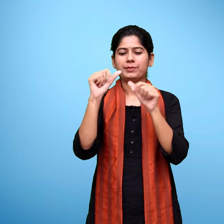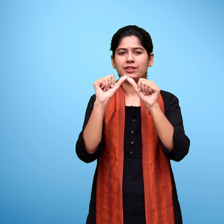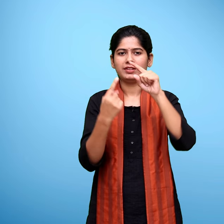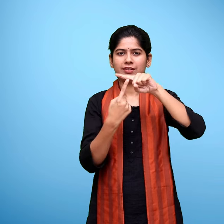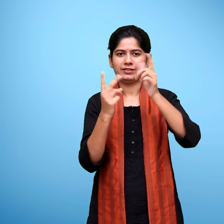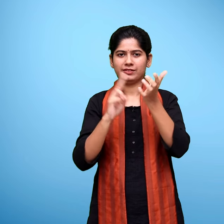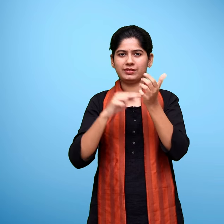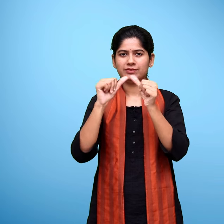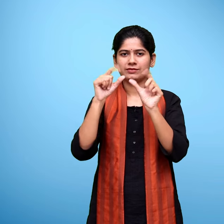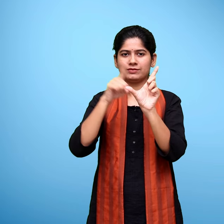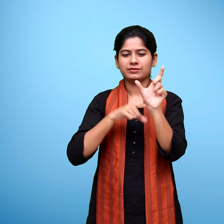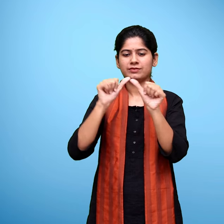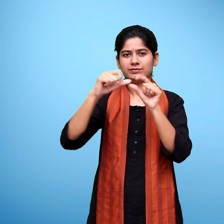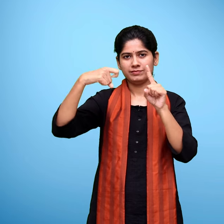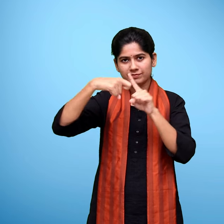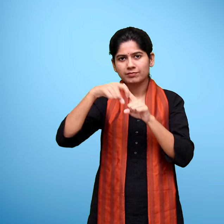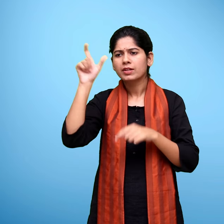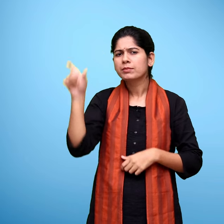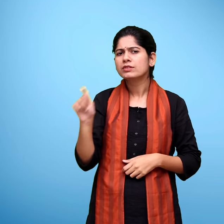शिक्ष्रा विशेशग जारखंड